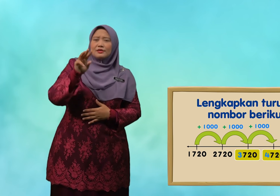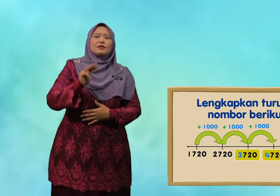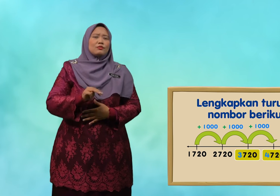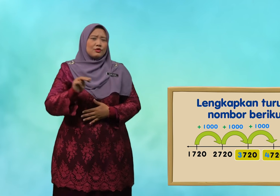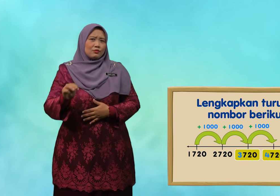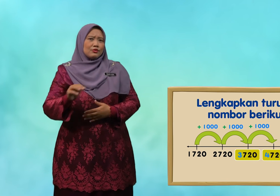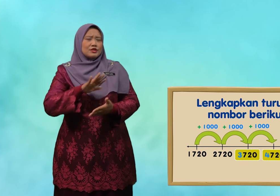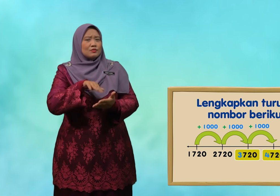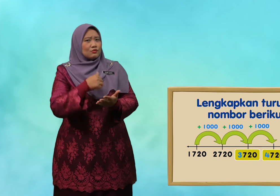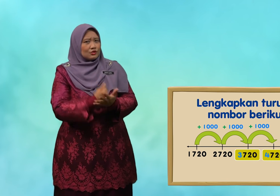murid-murid semua